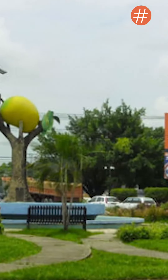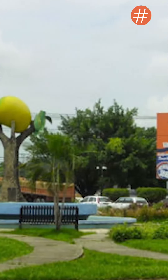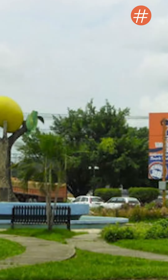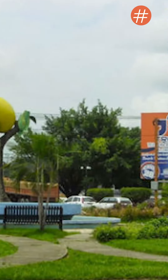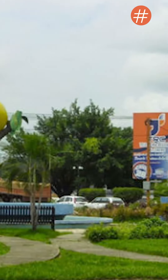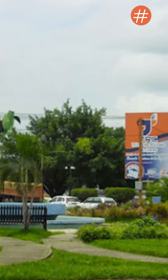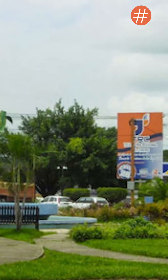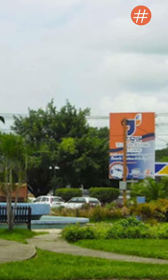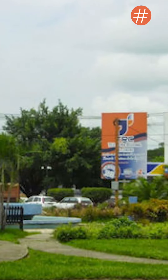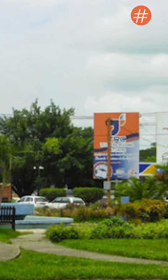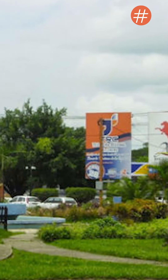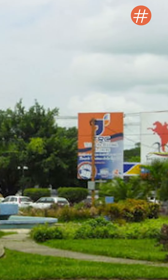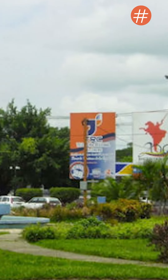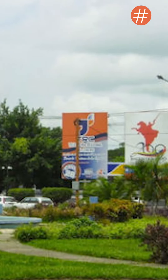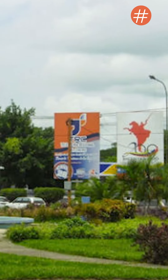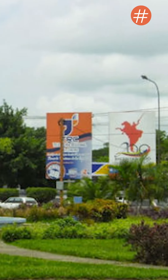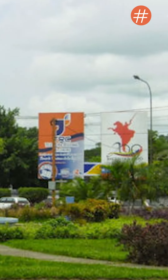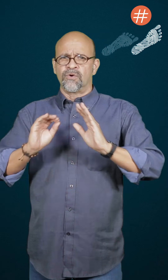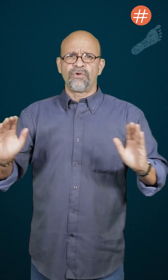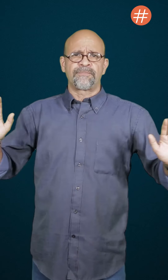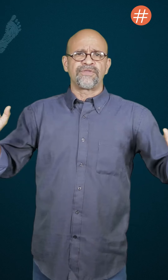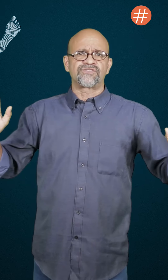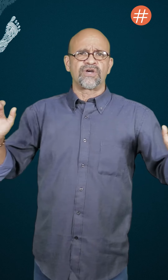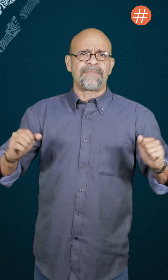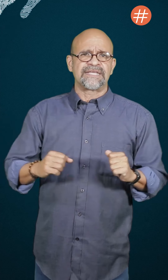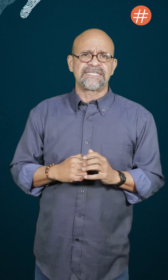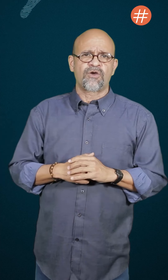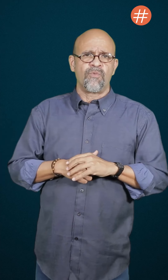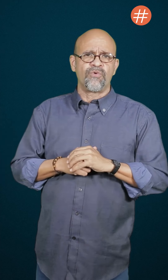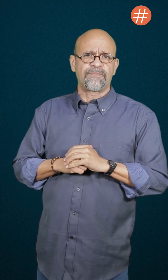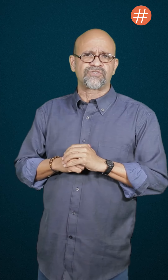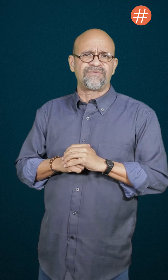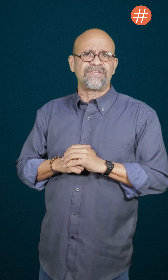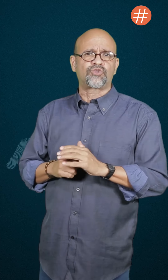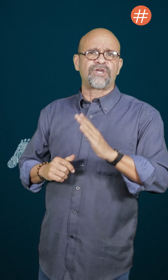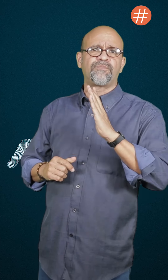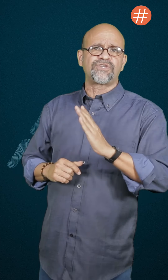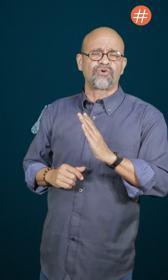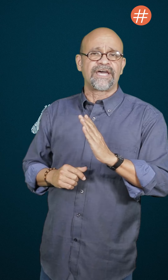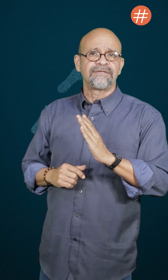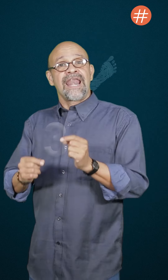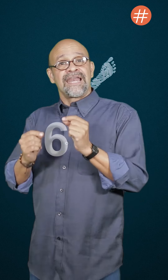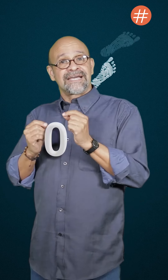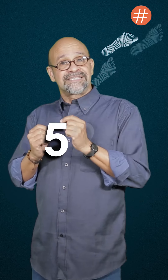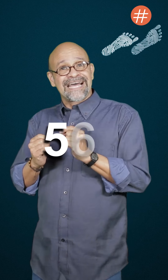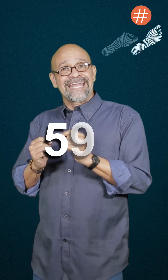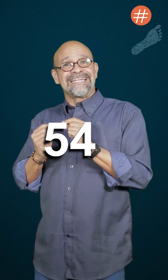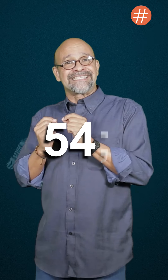tradicionalmente controlado por el chavismo que en ninguna proyección aparecía como una posible victoria opositora, al alcanzar el